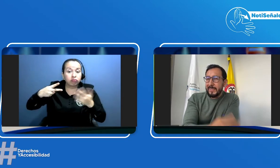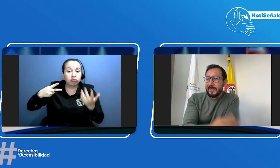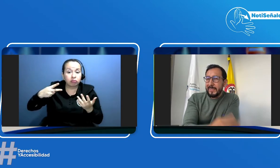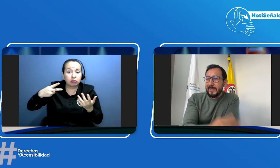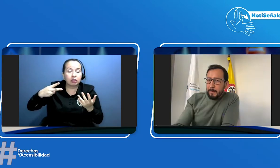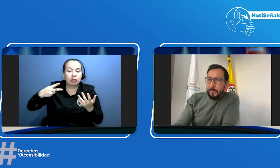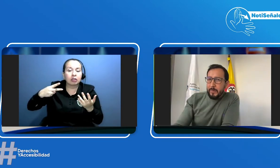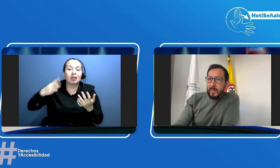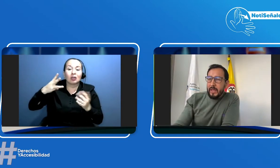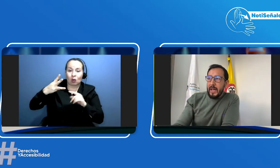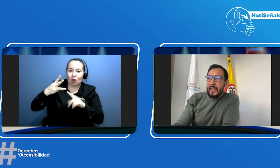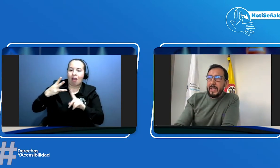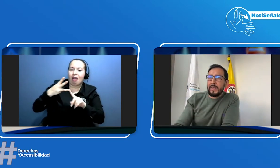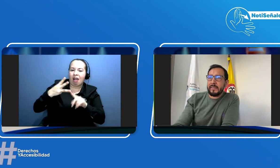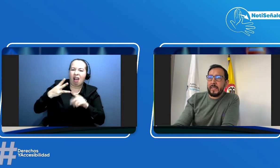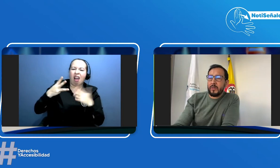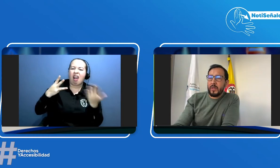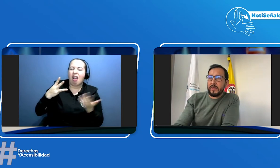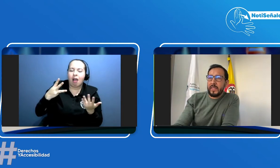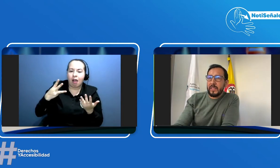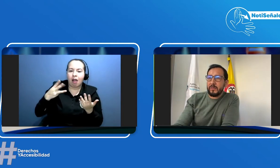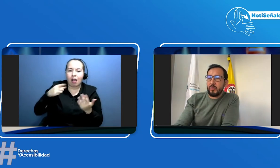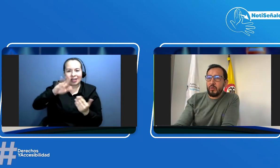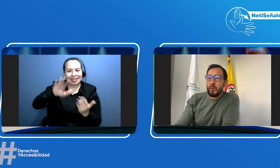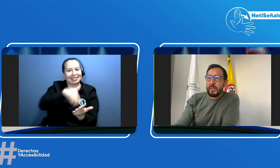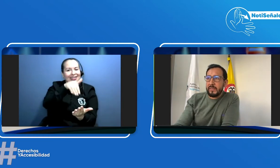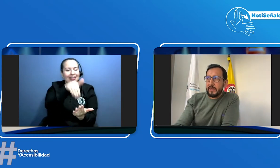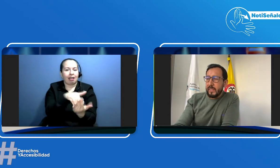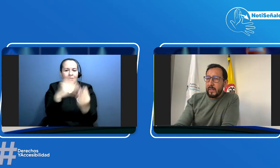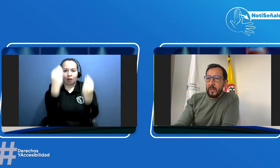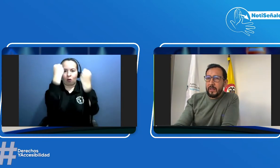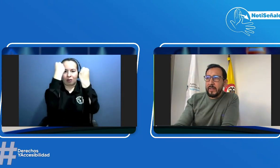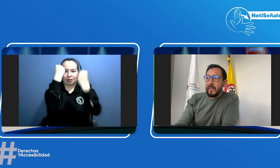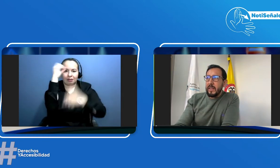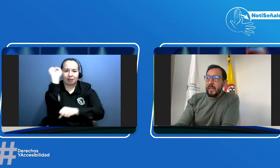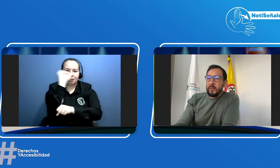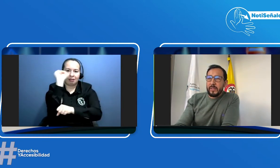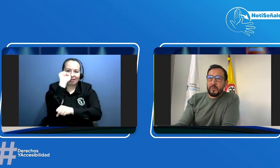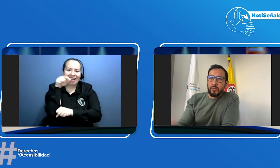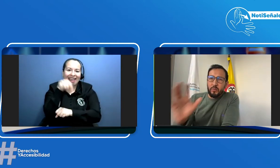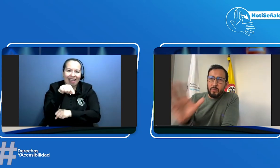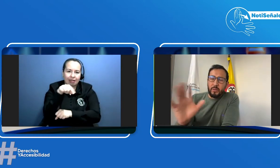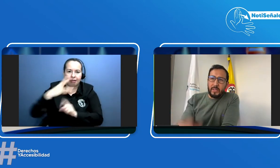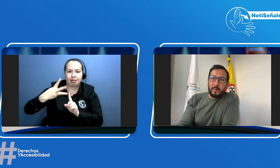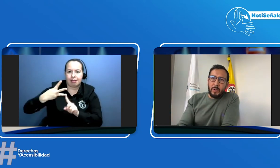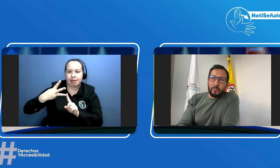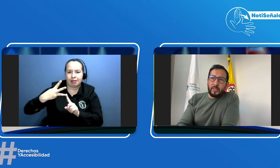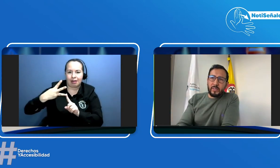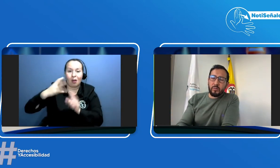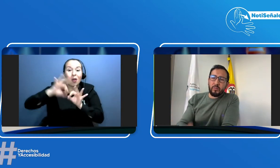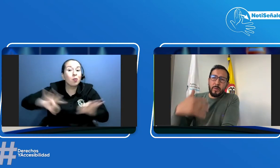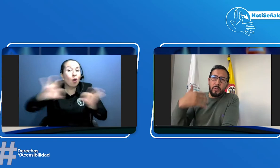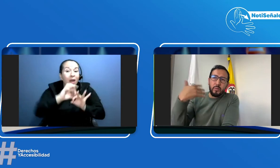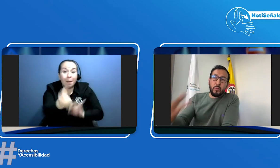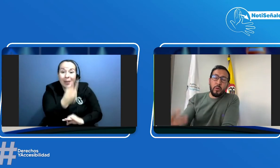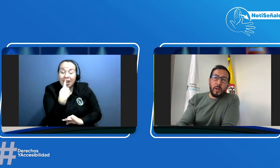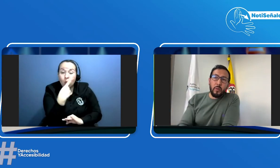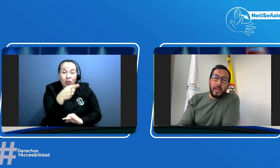accede al centro de enseñanza automovilística entonces eso es muy importante esa pregunta insisto es una pregunta muy recurrente